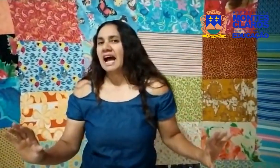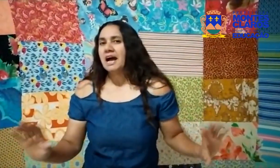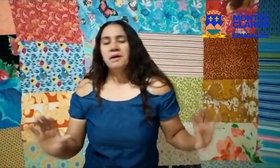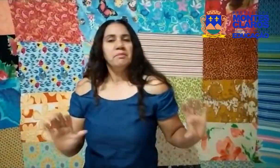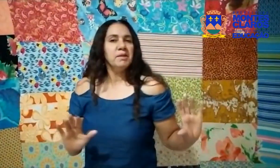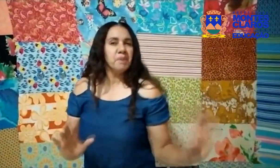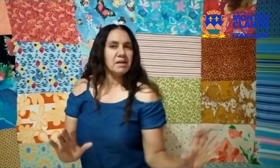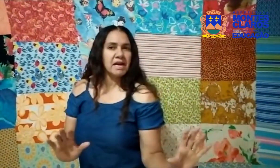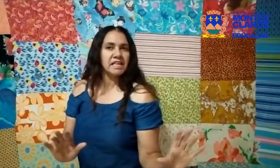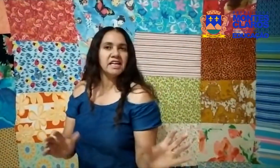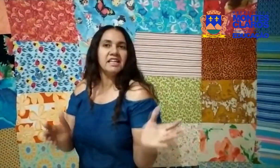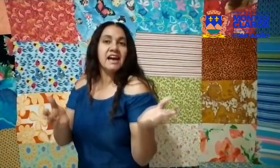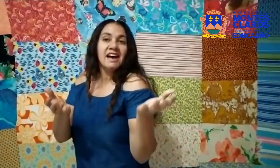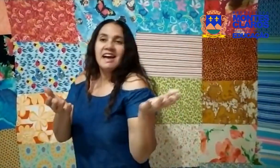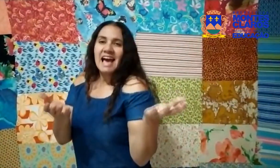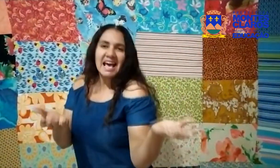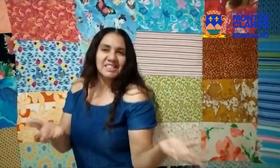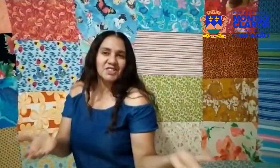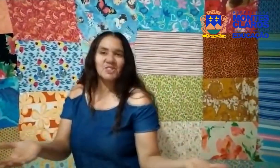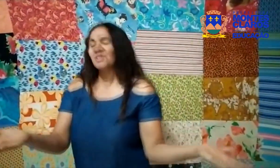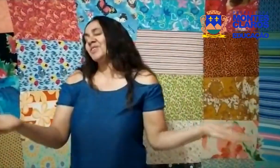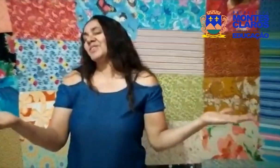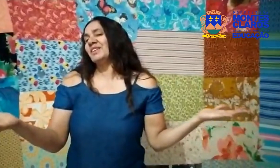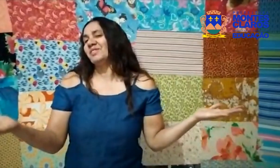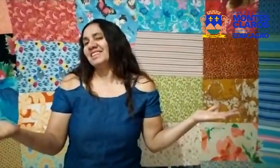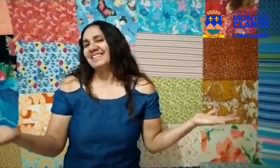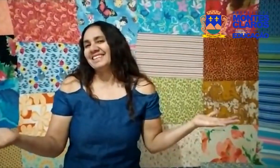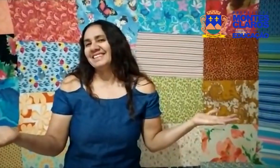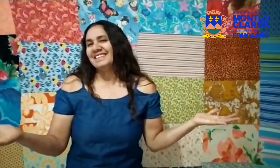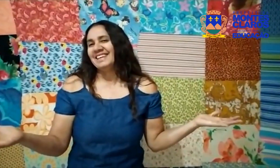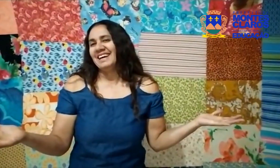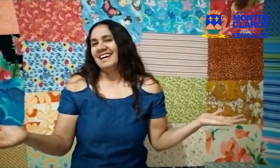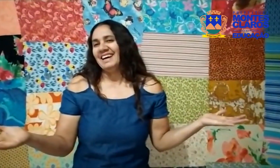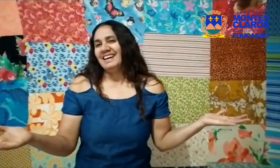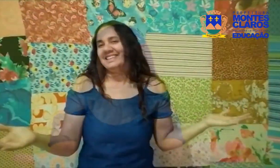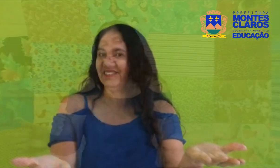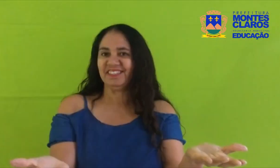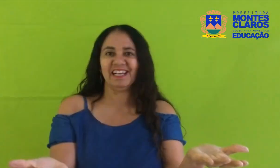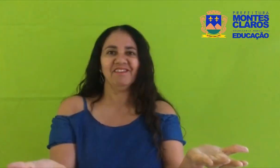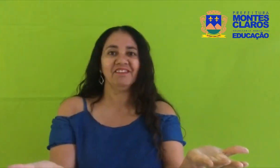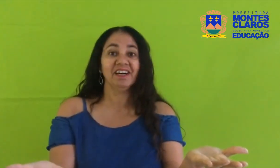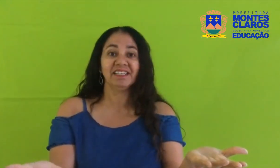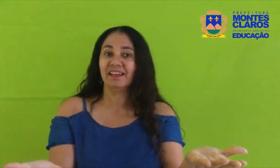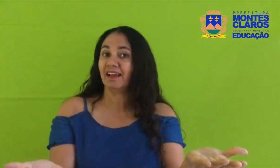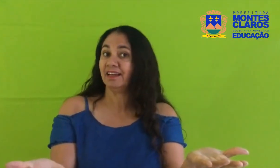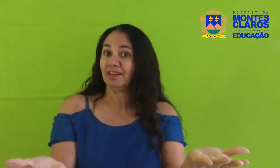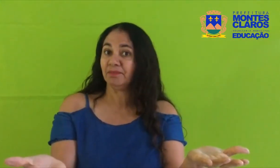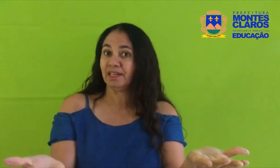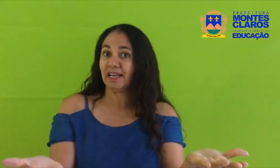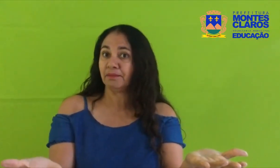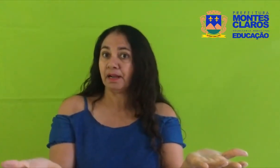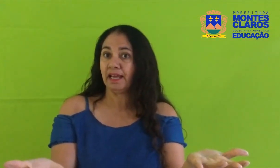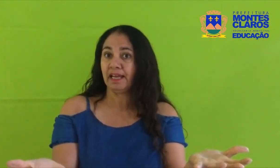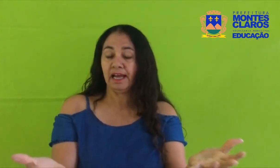Mamãe Mariana A sua filhinha Disse a mamãe Entregando a boneca para ela